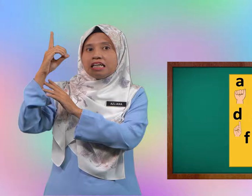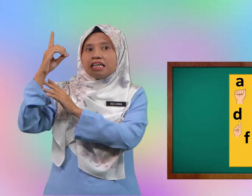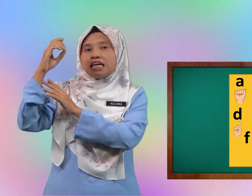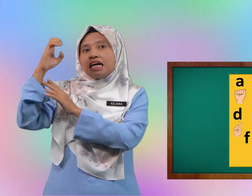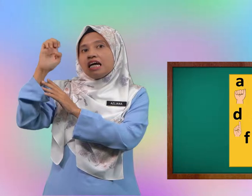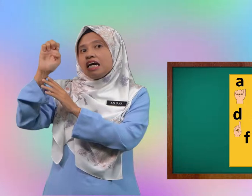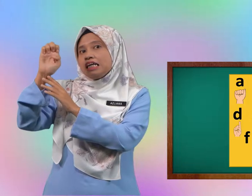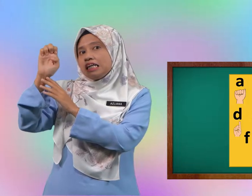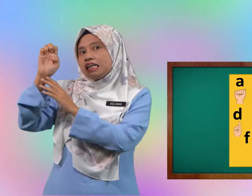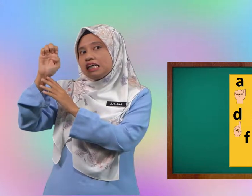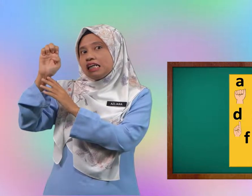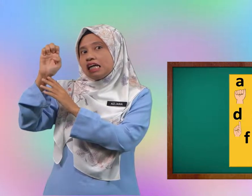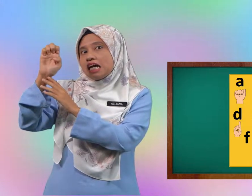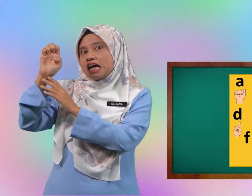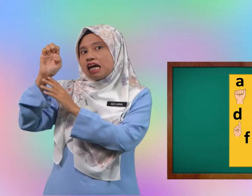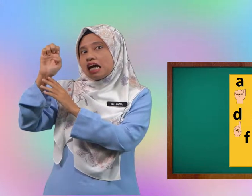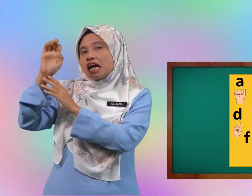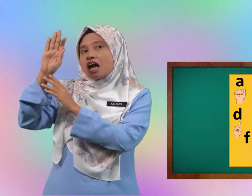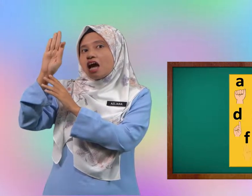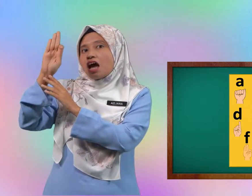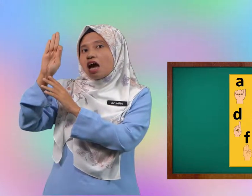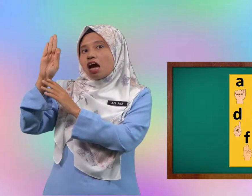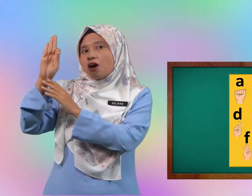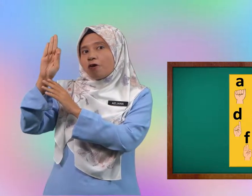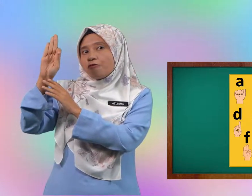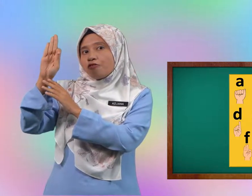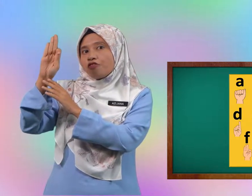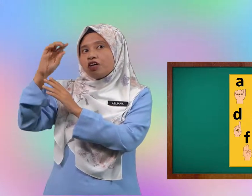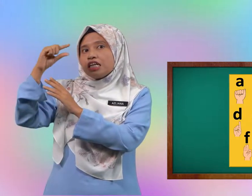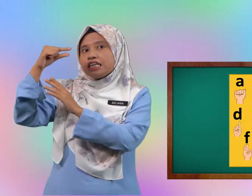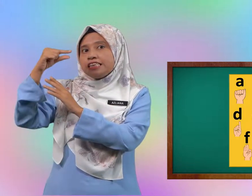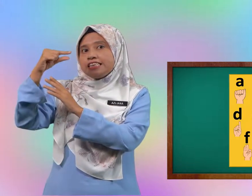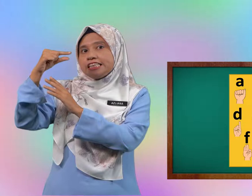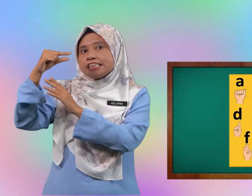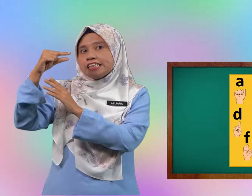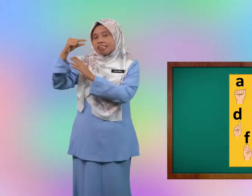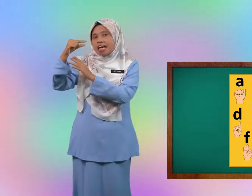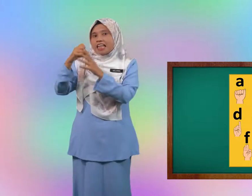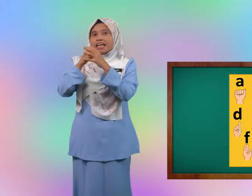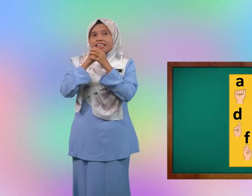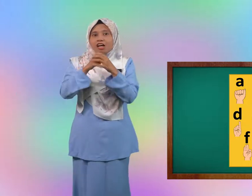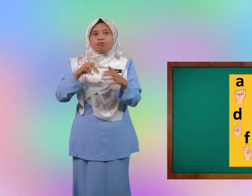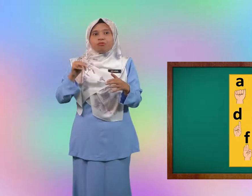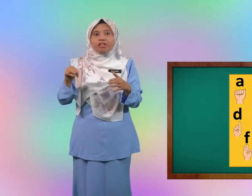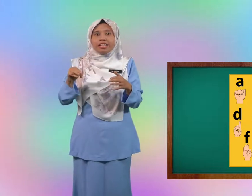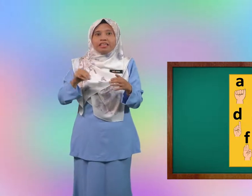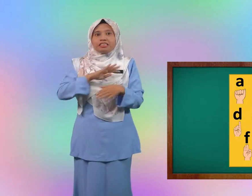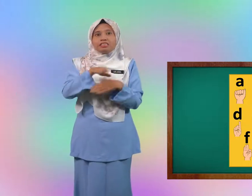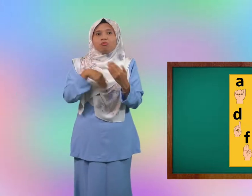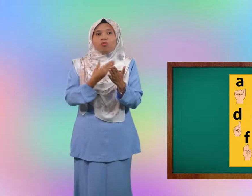E F G Tahniah murid-murid semua